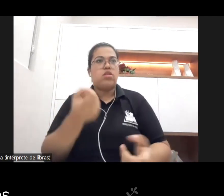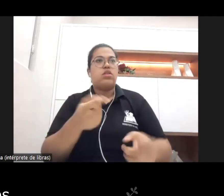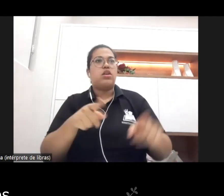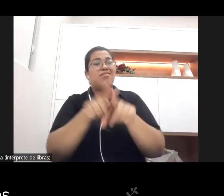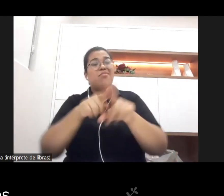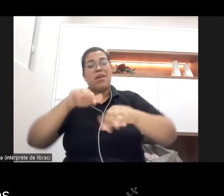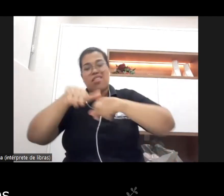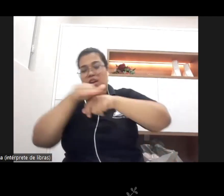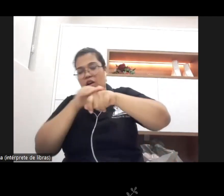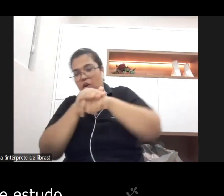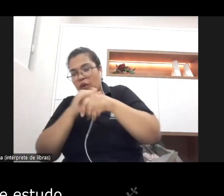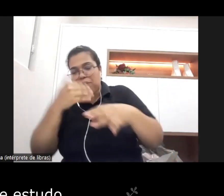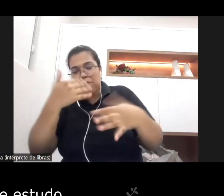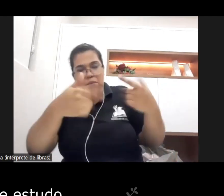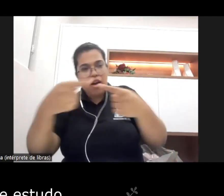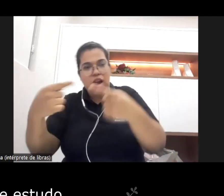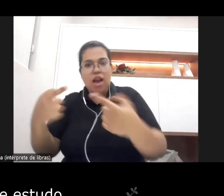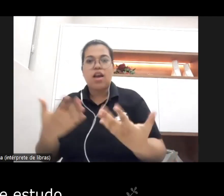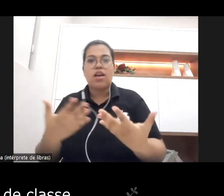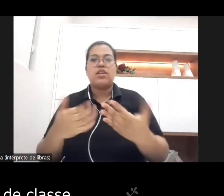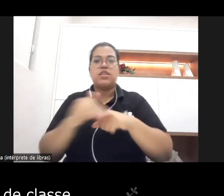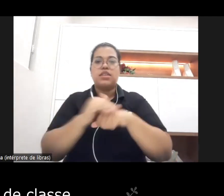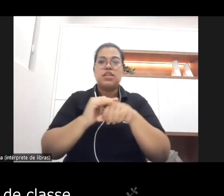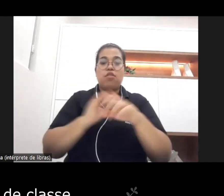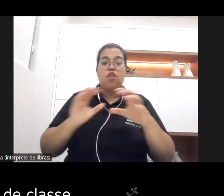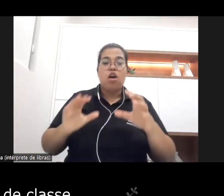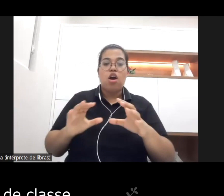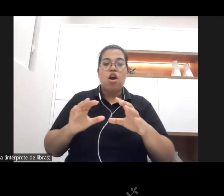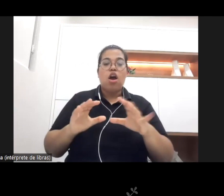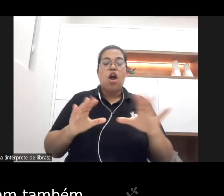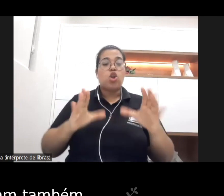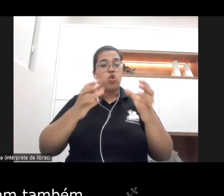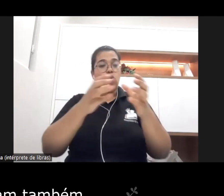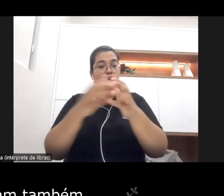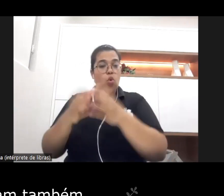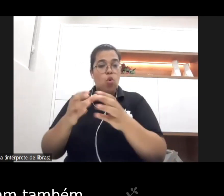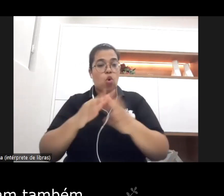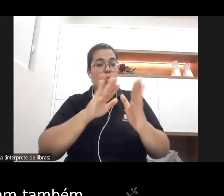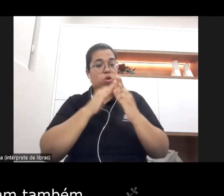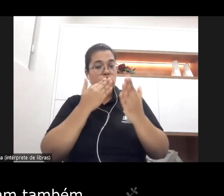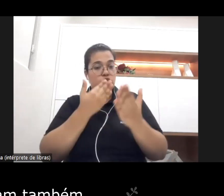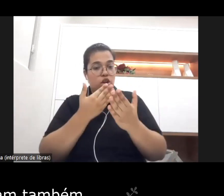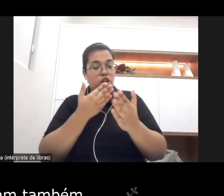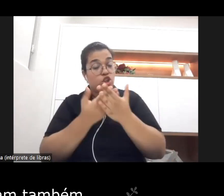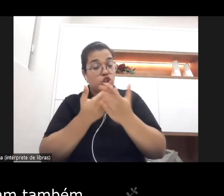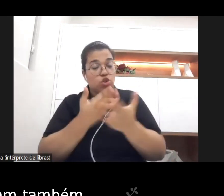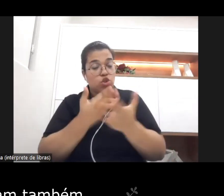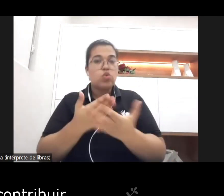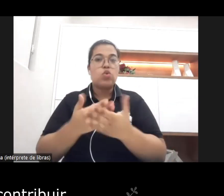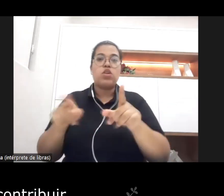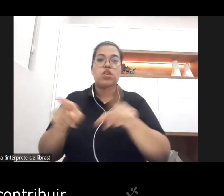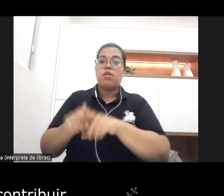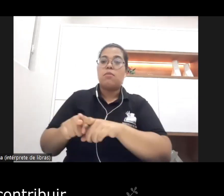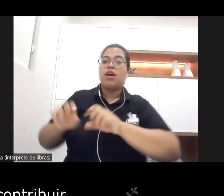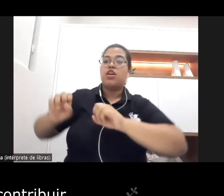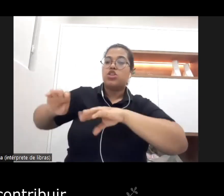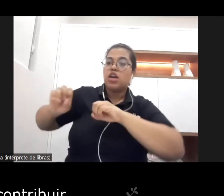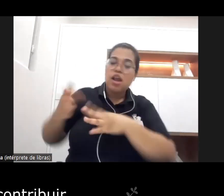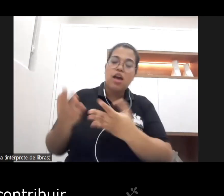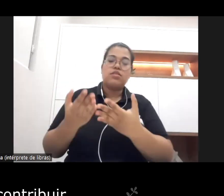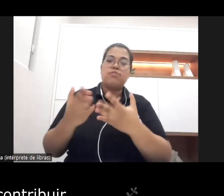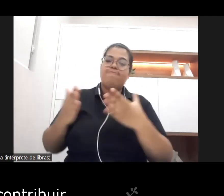espaços nos grupos de estudo nos conselhos de classe que nos permitam também vamos dizer assim